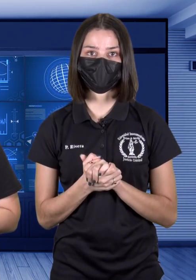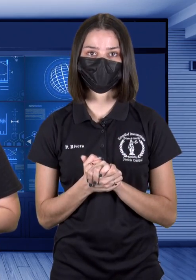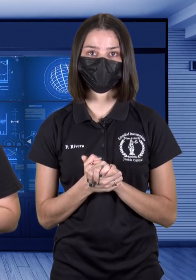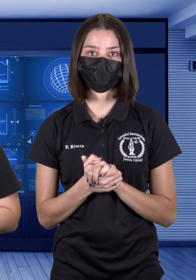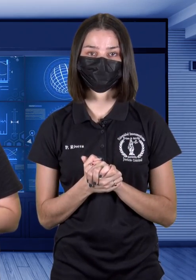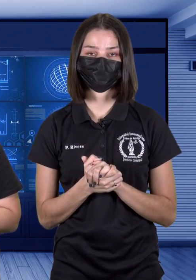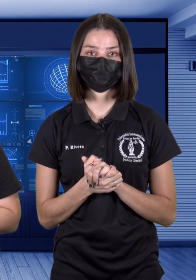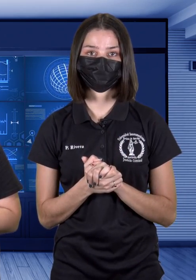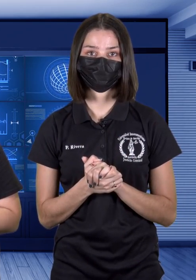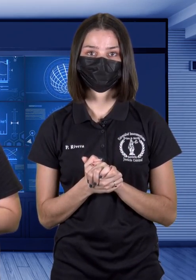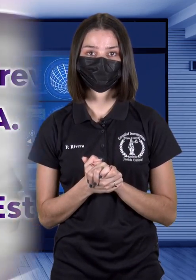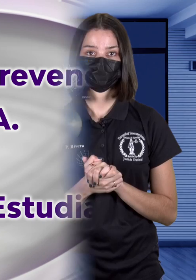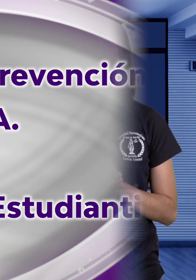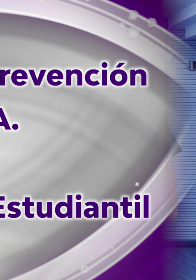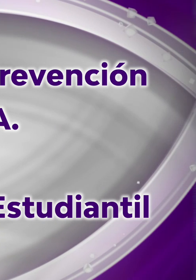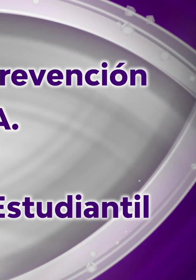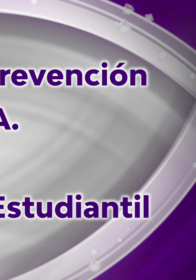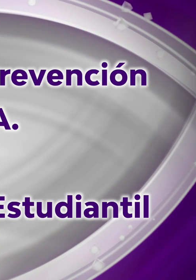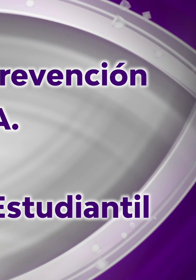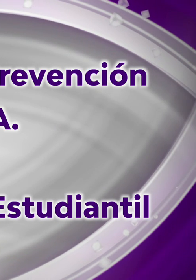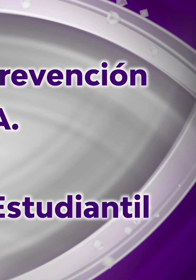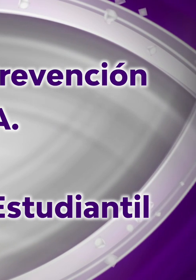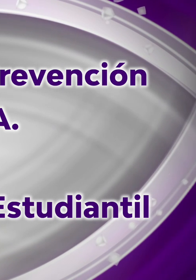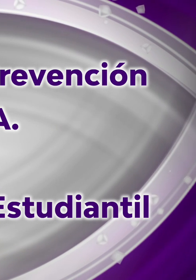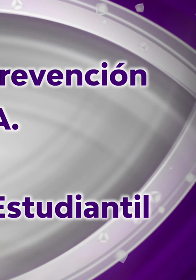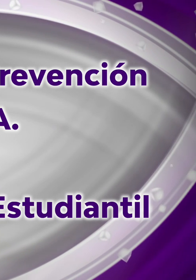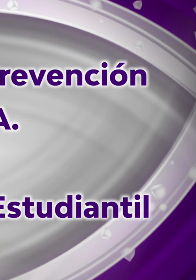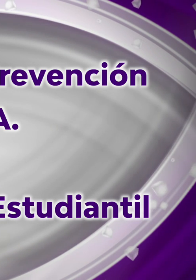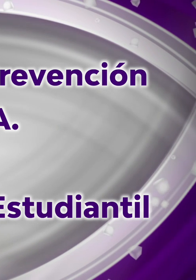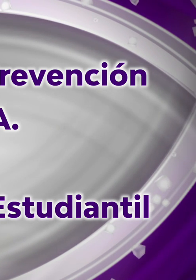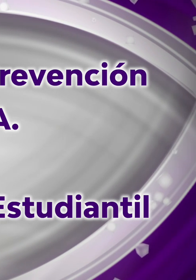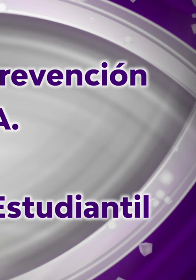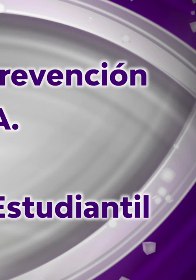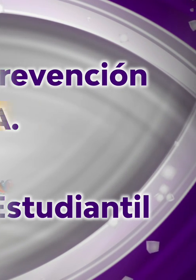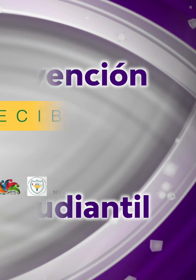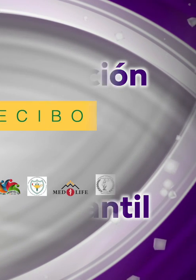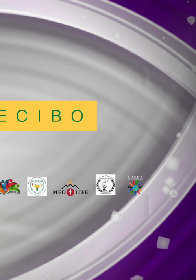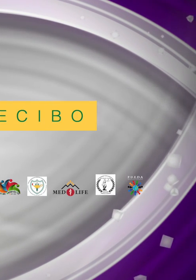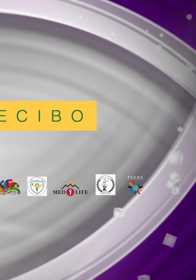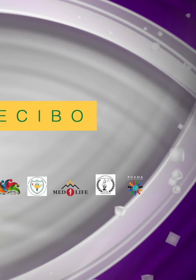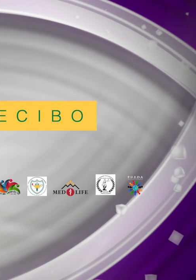acoso cibernético. ¡Gracias! ¡Gracias!